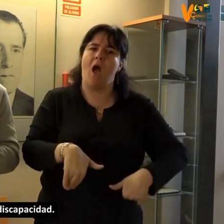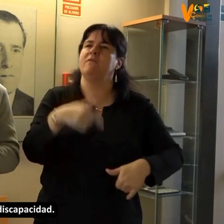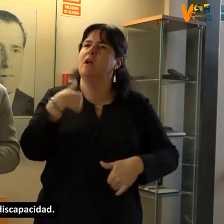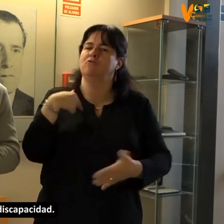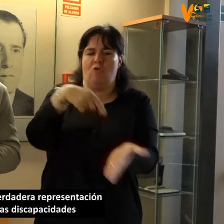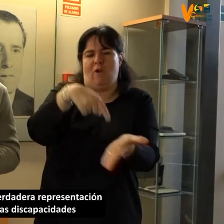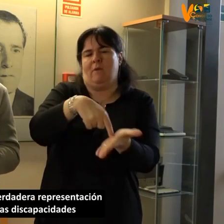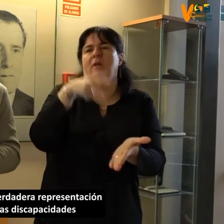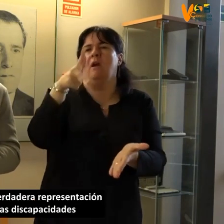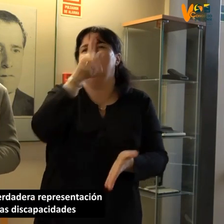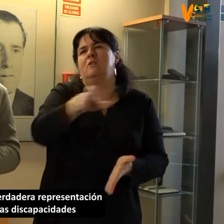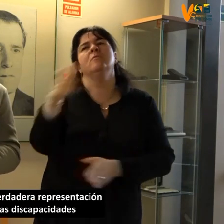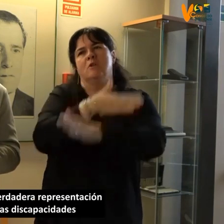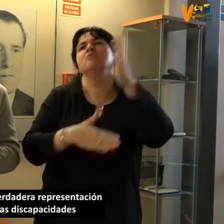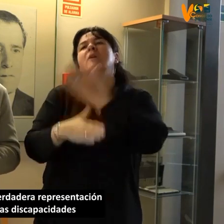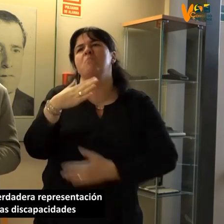con discapacidad?